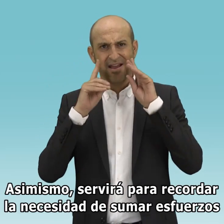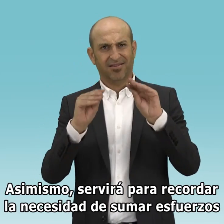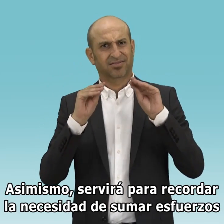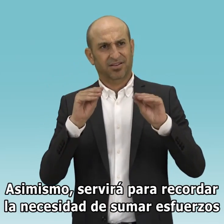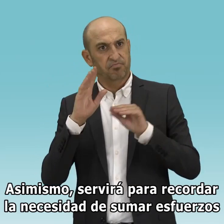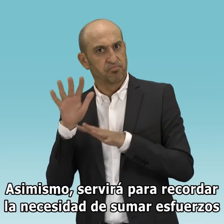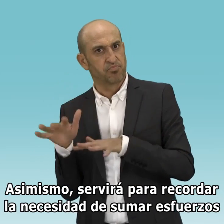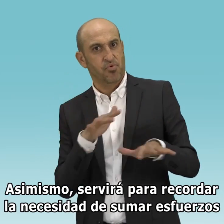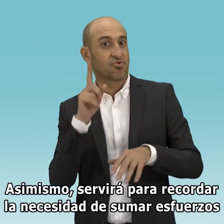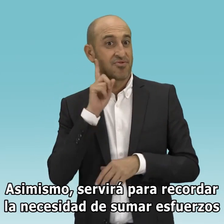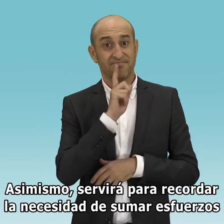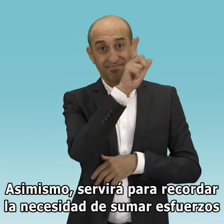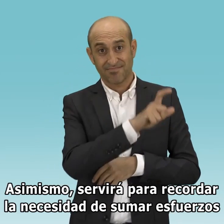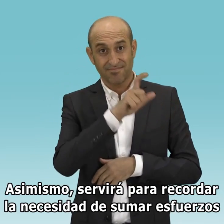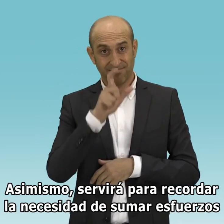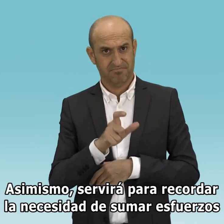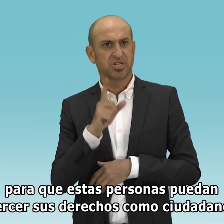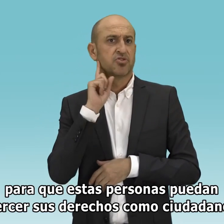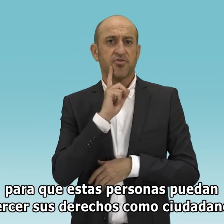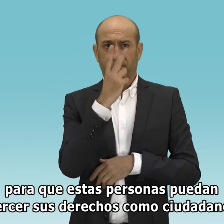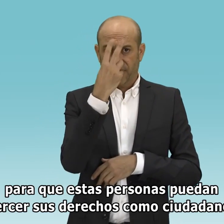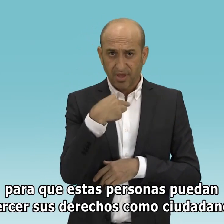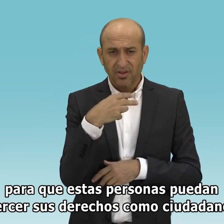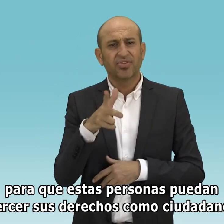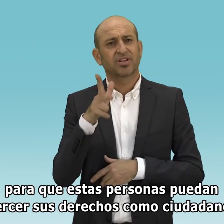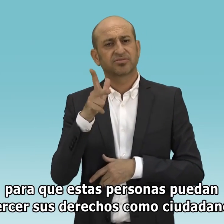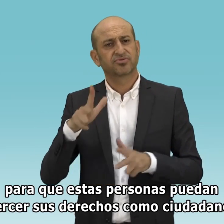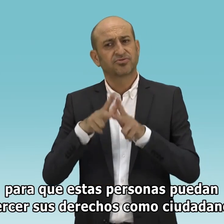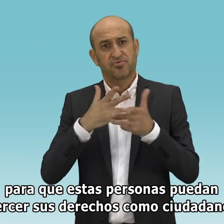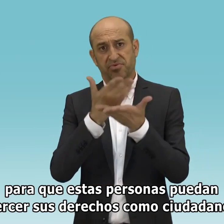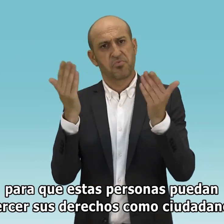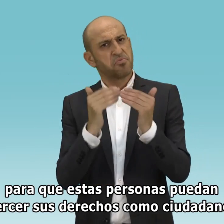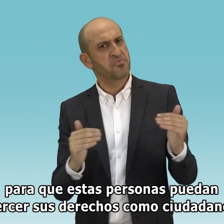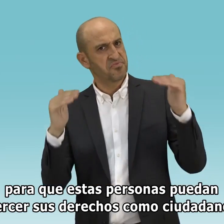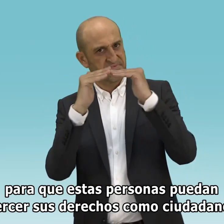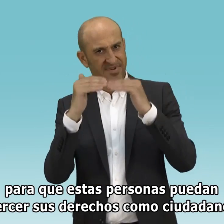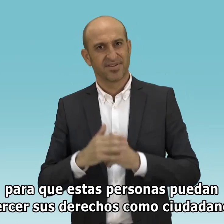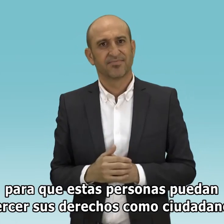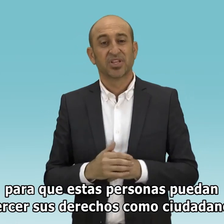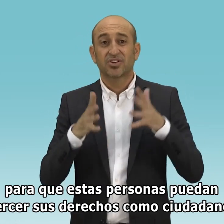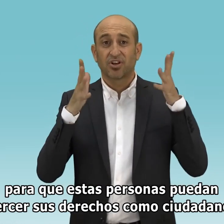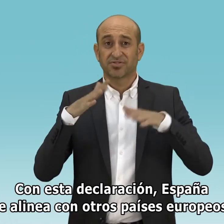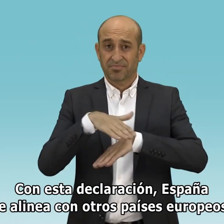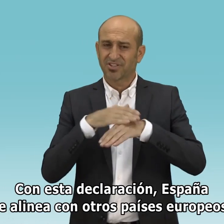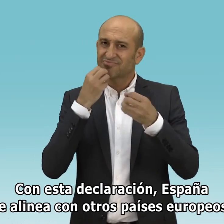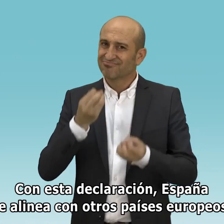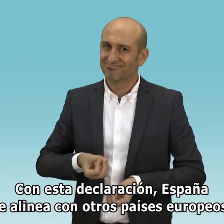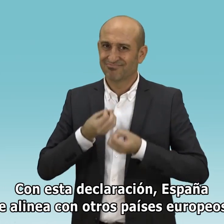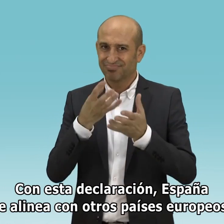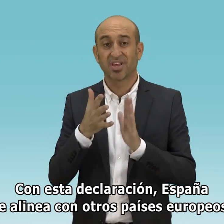para recordar la necesidad de sumar esfuerzos para que estas personas puedan ejercer sus derechos como ciudadanos. Con